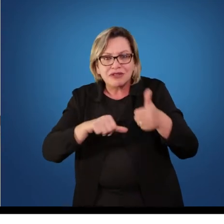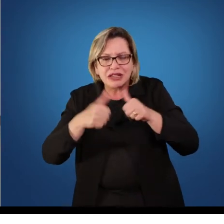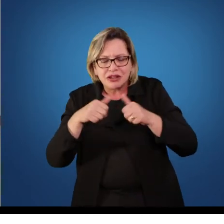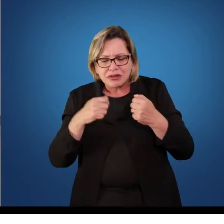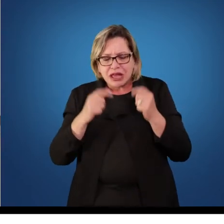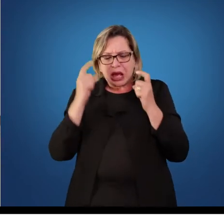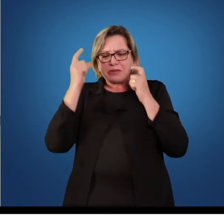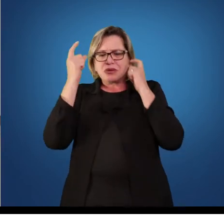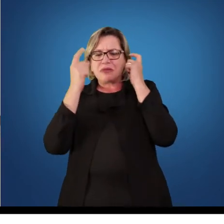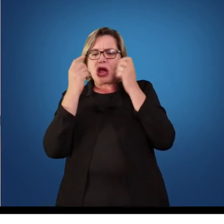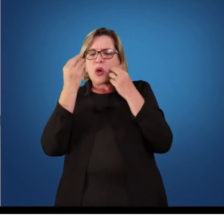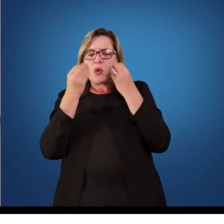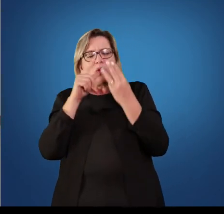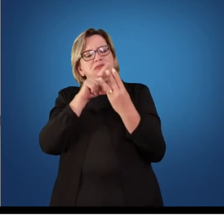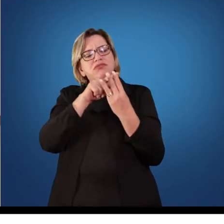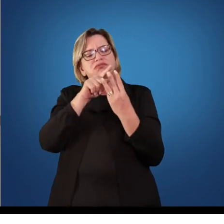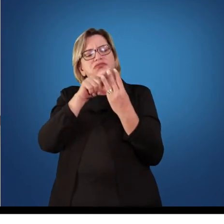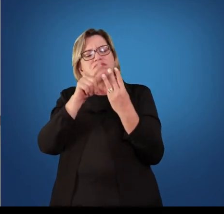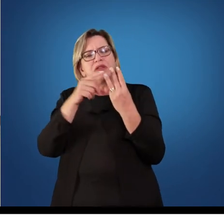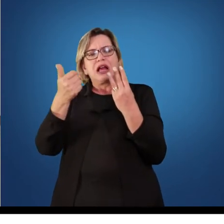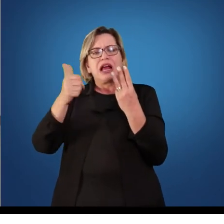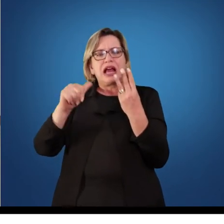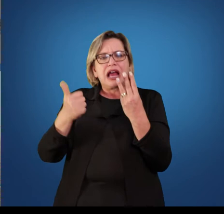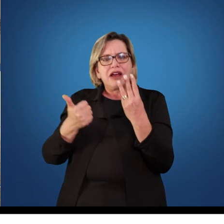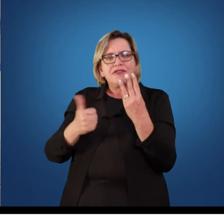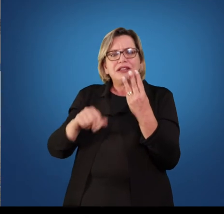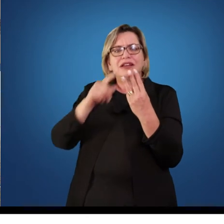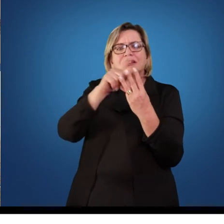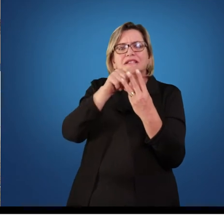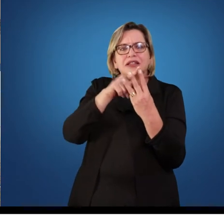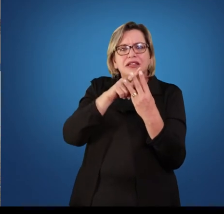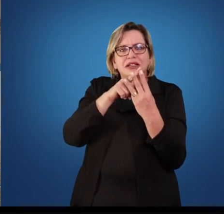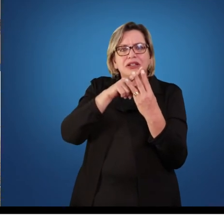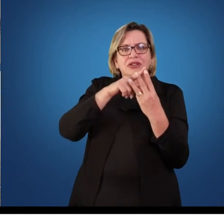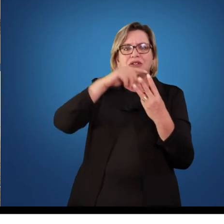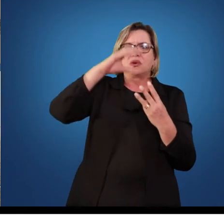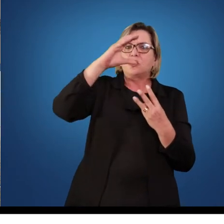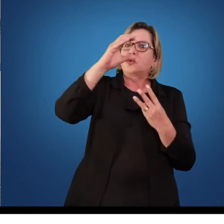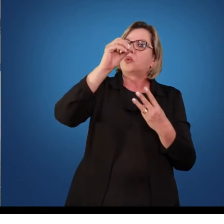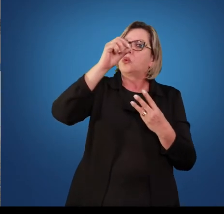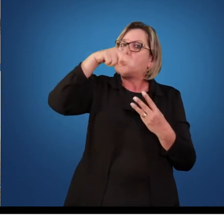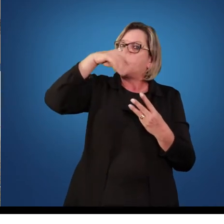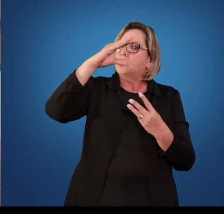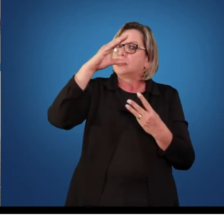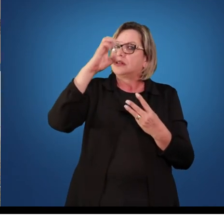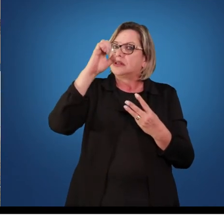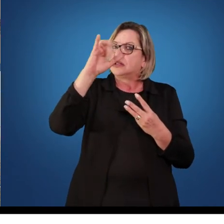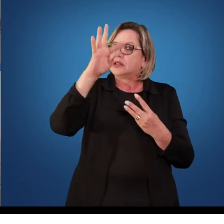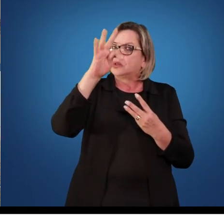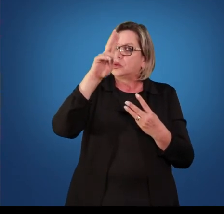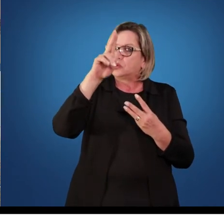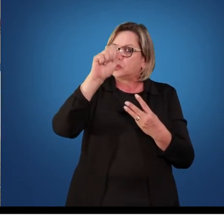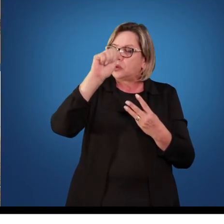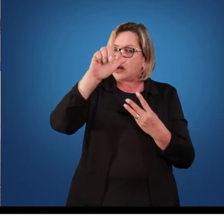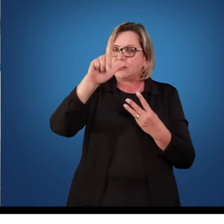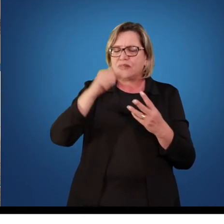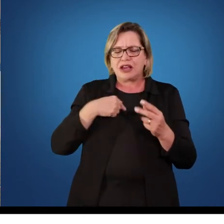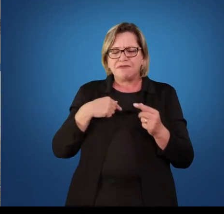nessas três dimensões. Por exemplo, na dimensão conceitual, nós vamos avaliar a parte cognitiva dos